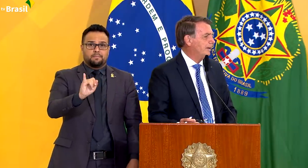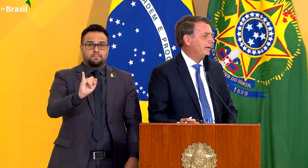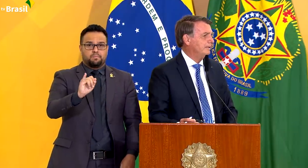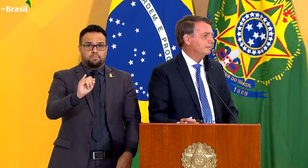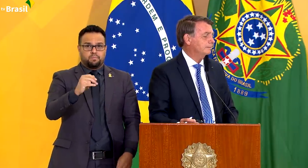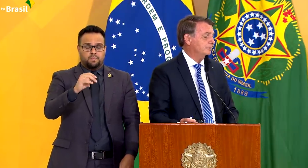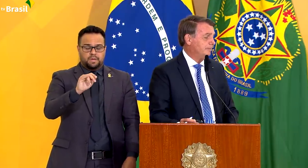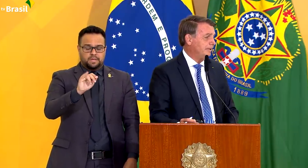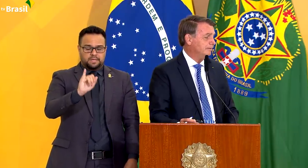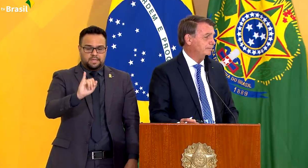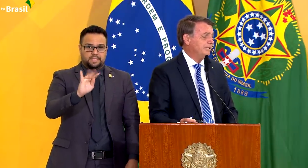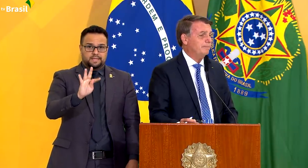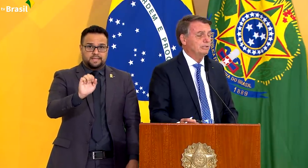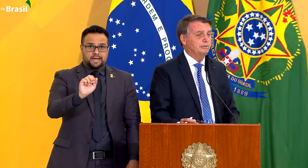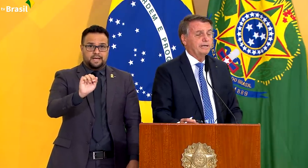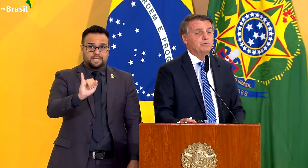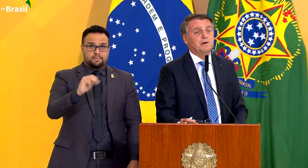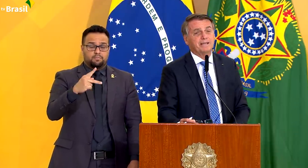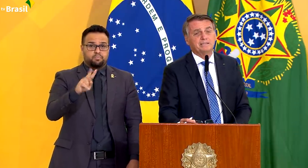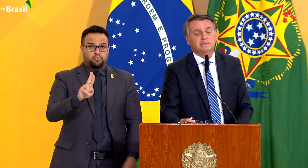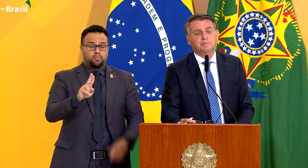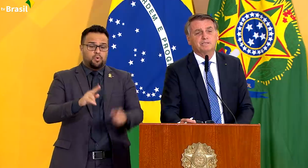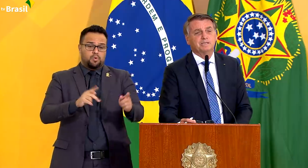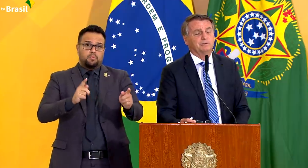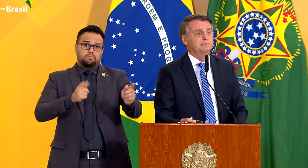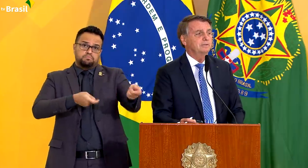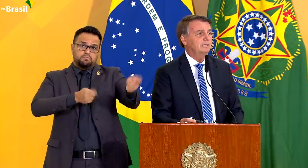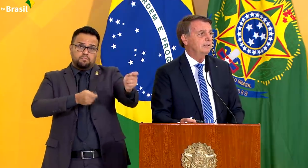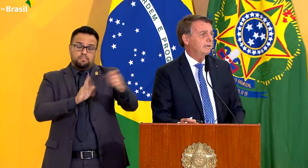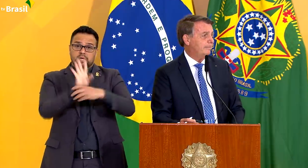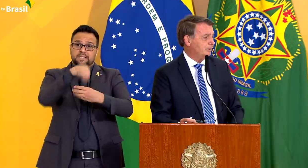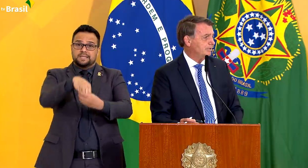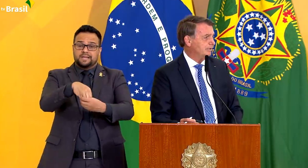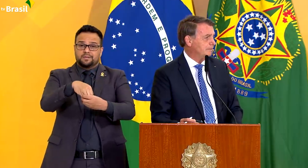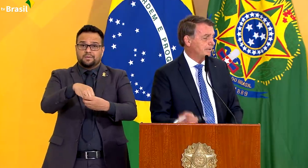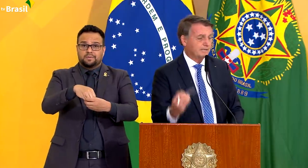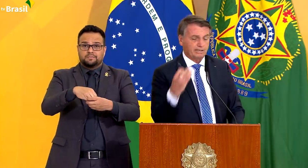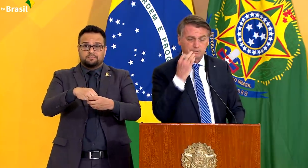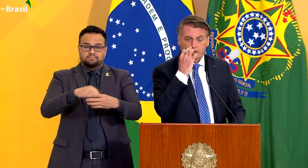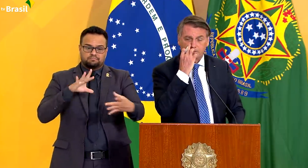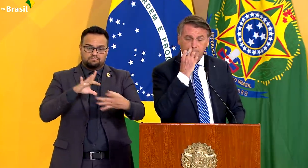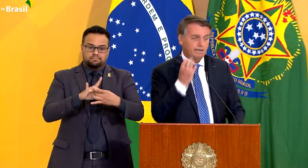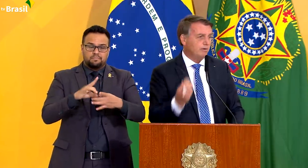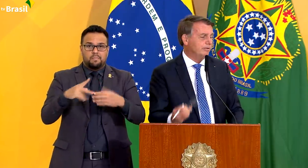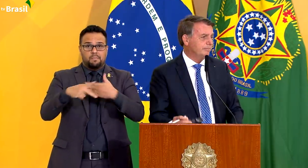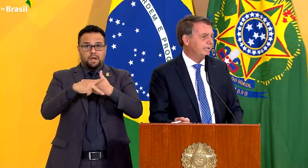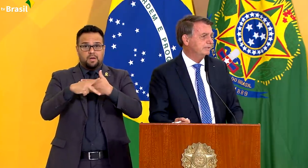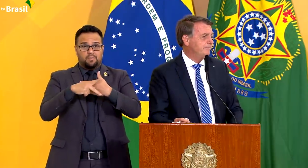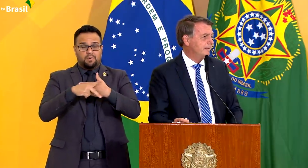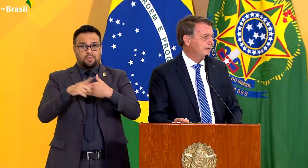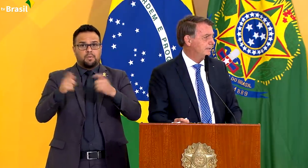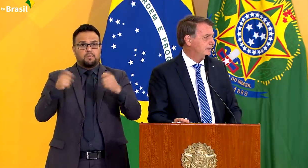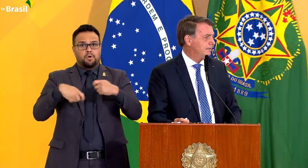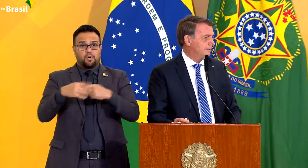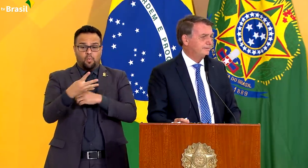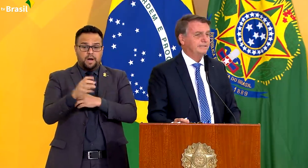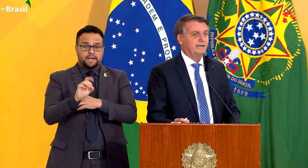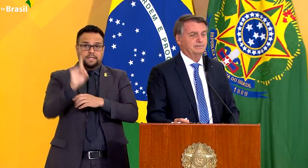isso pode dobrar, dobrar não, pode majorar em 40% a produção de pescado no Brasil. É algo realmente